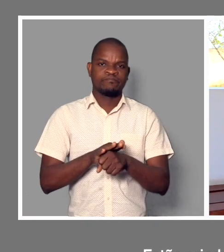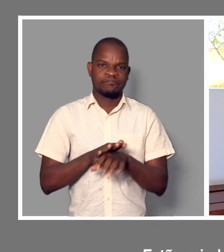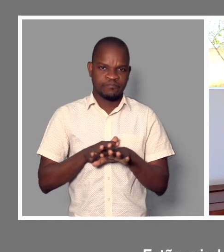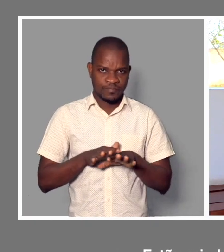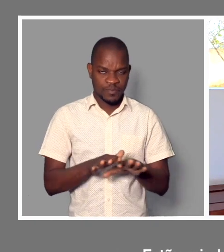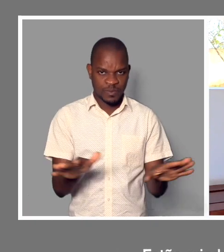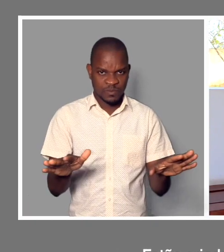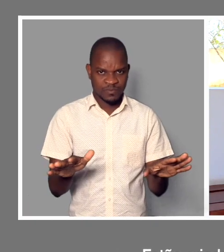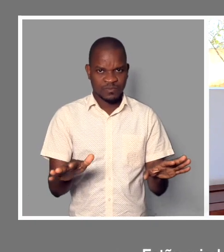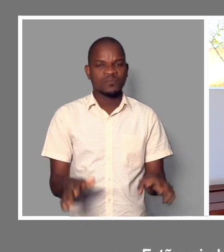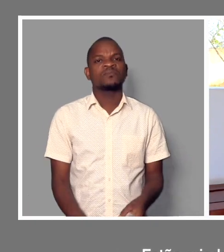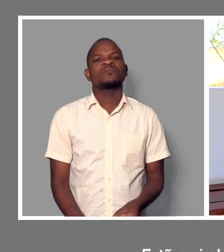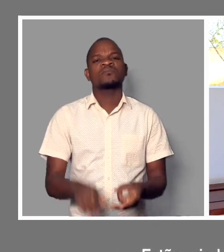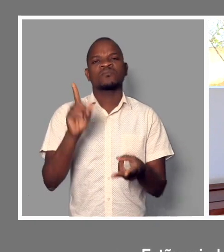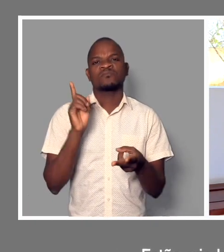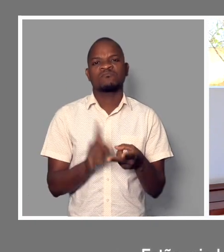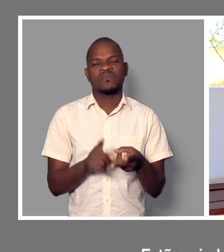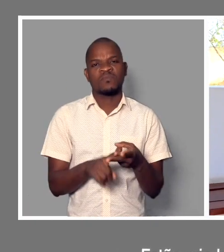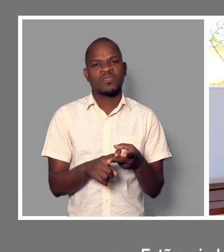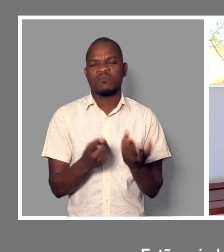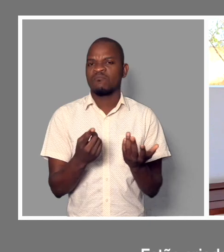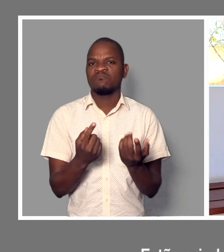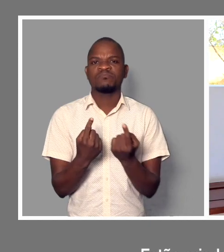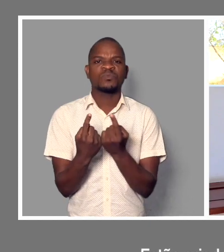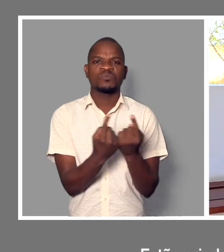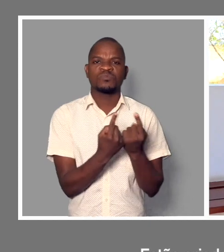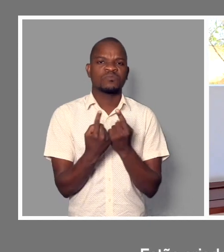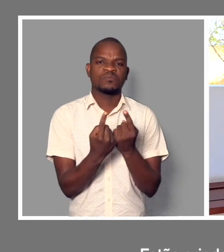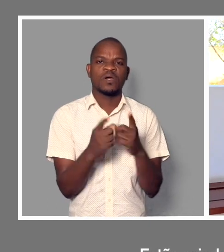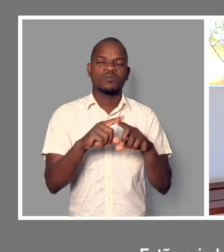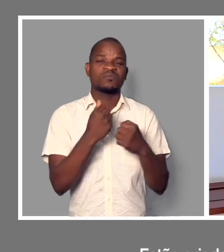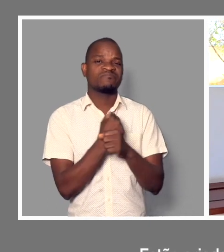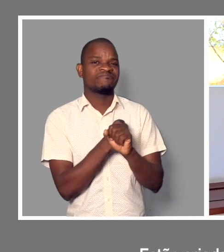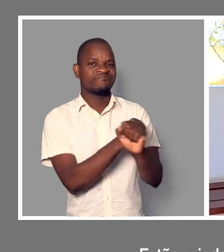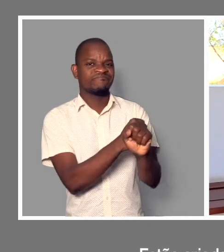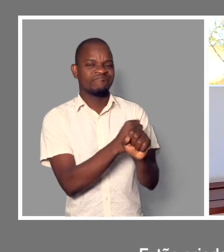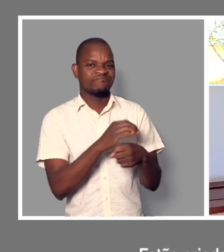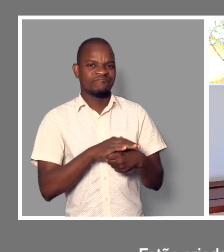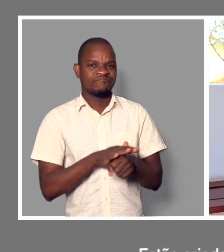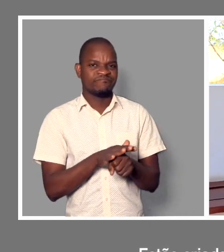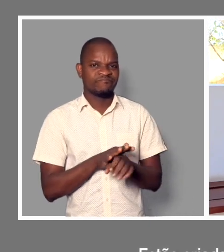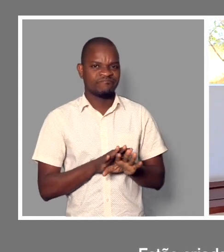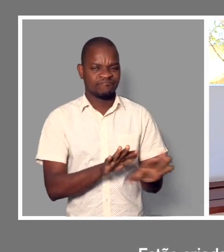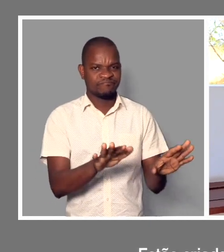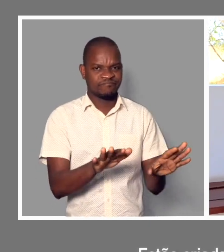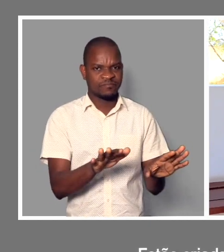nas condições de prevenção a esta pandemia,